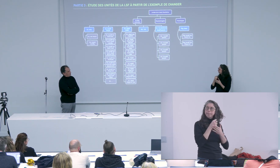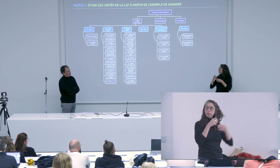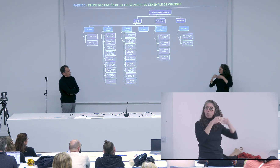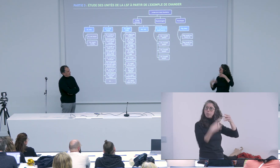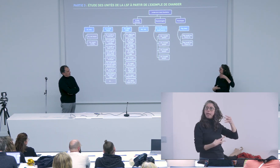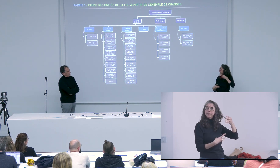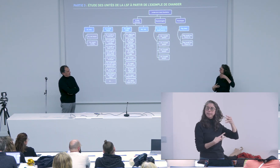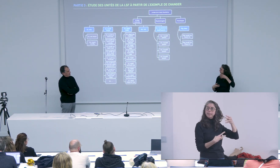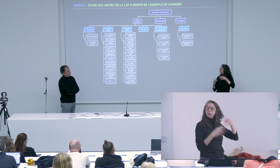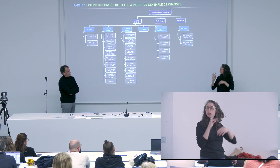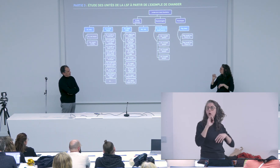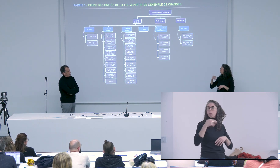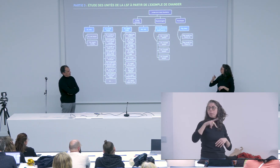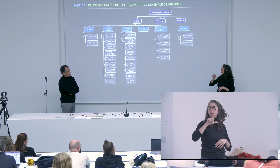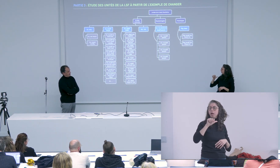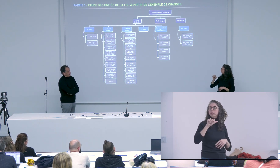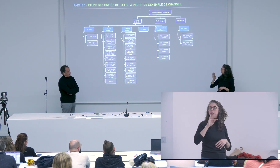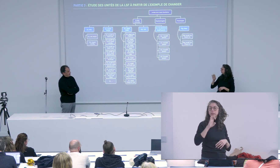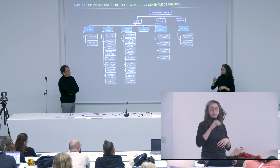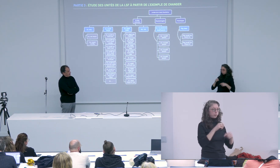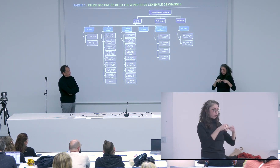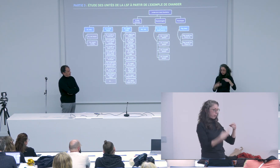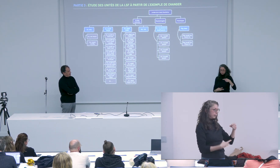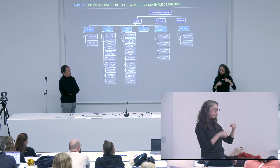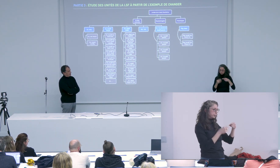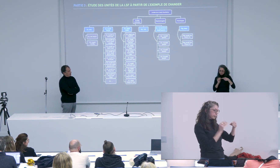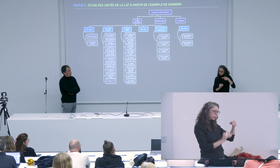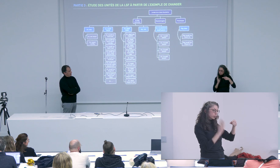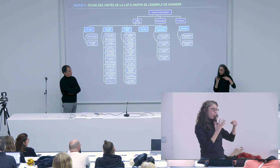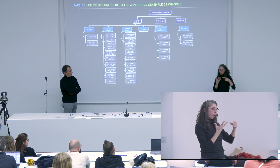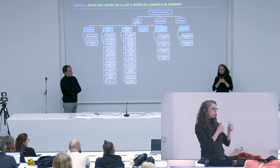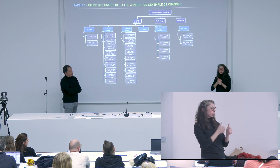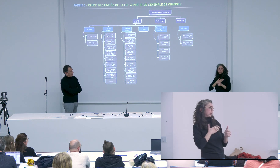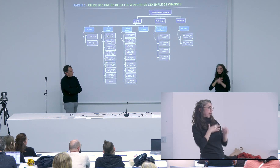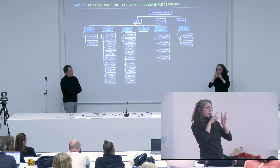Marie-Anne m'avait aidé pour justement tout ce qui était les templates